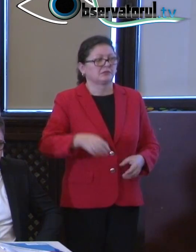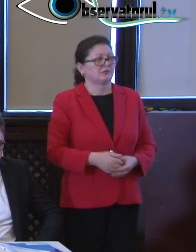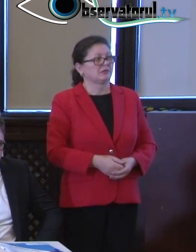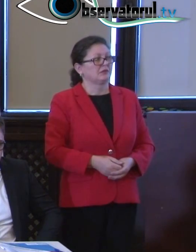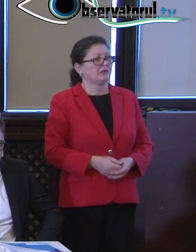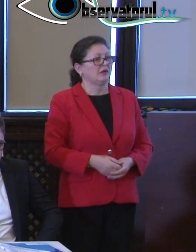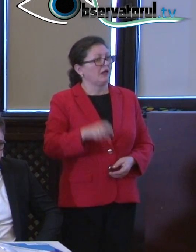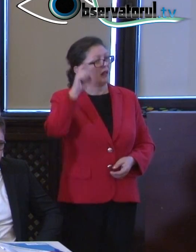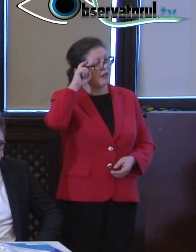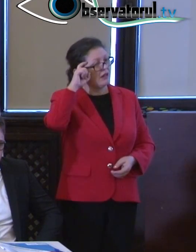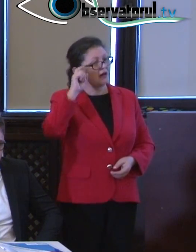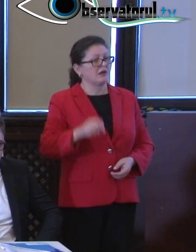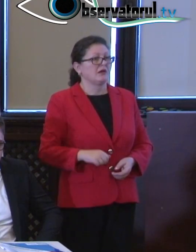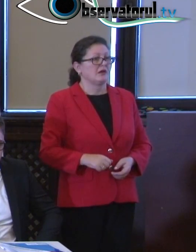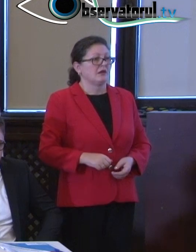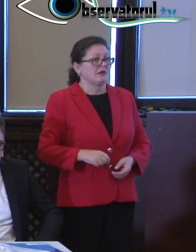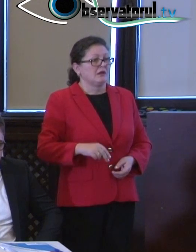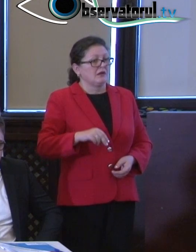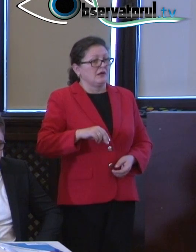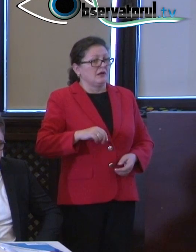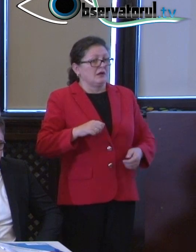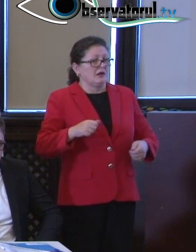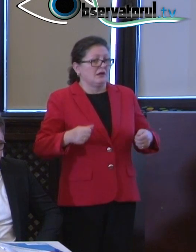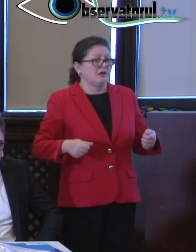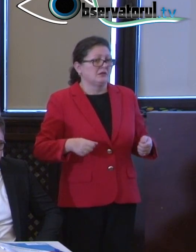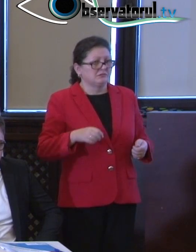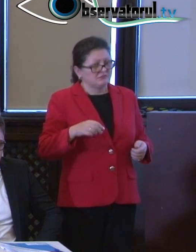accesibilitate înseamnă să fim oameni.